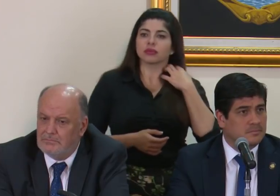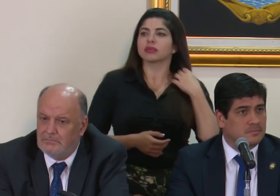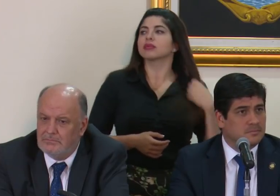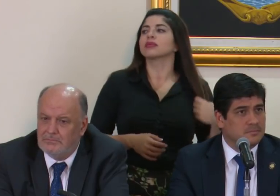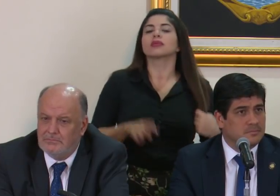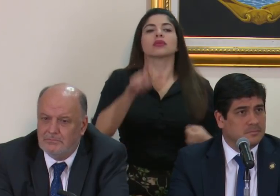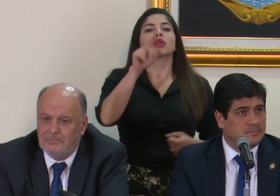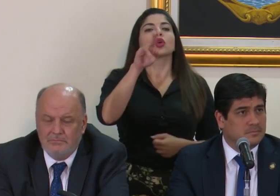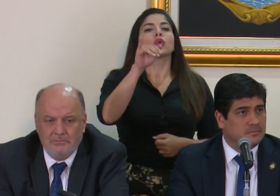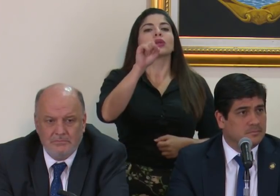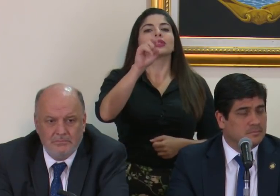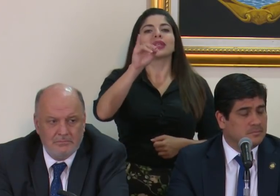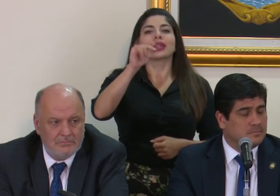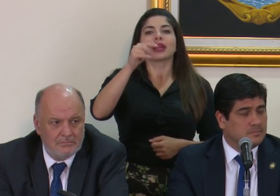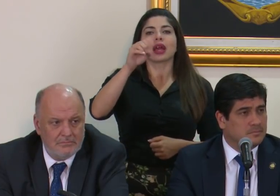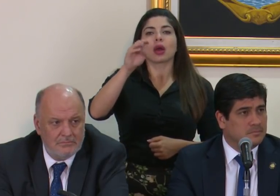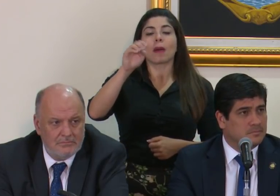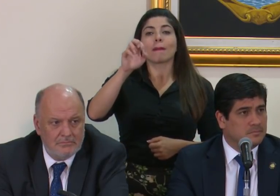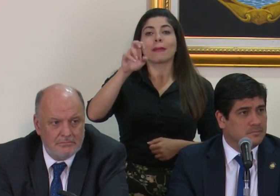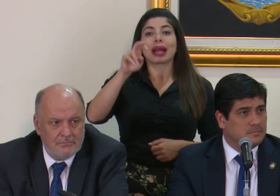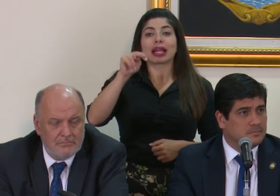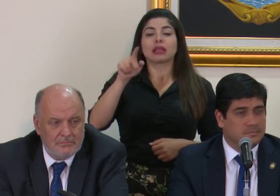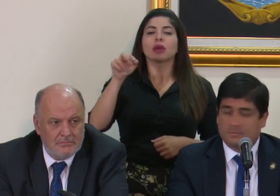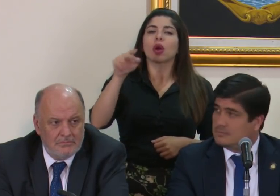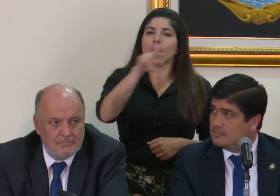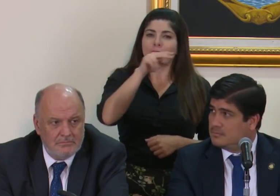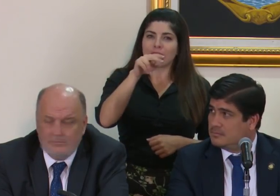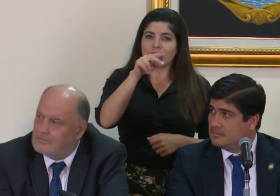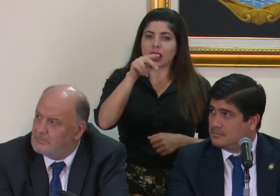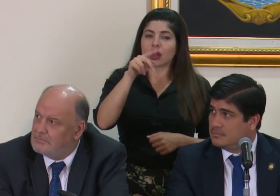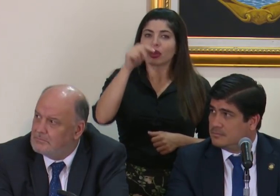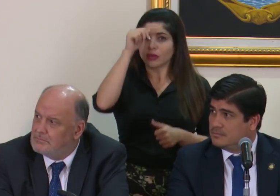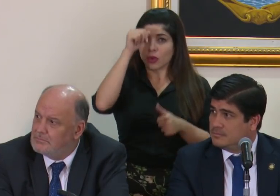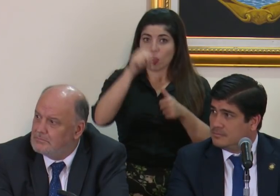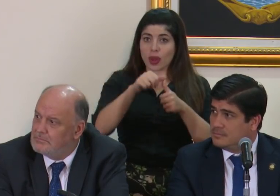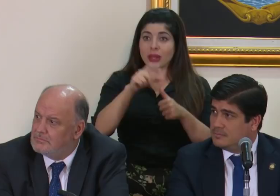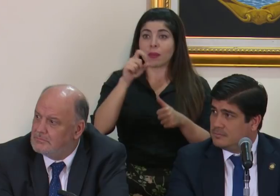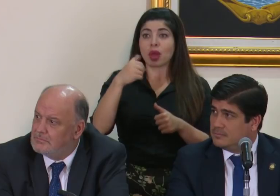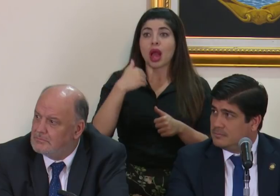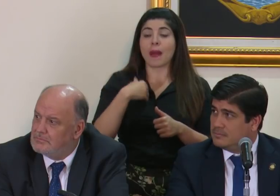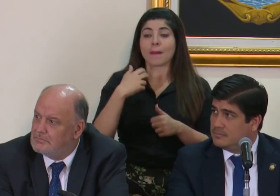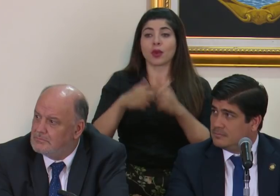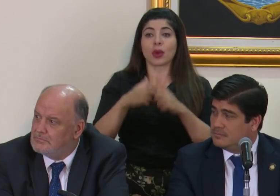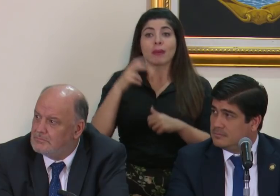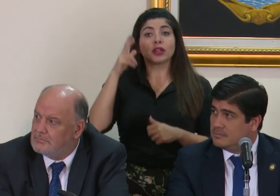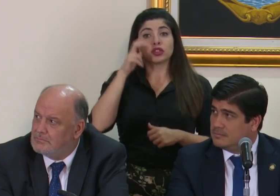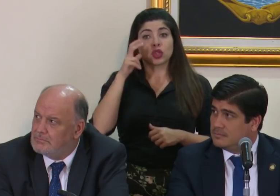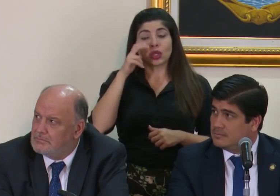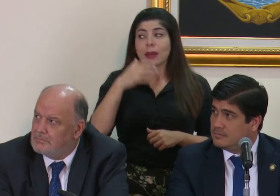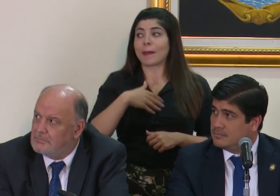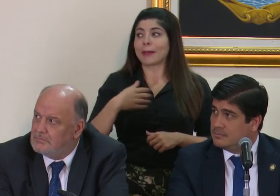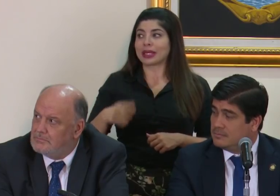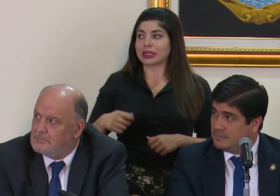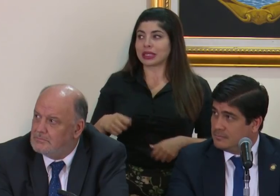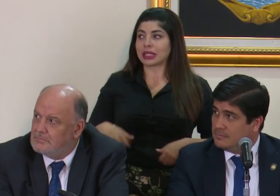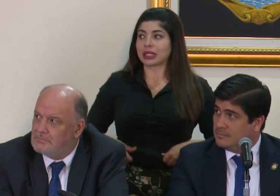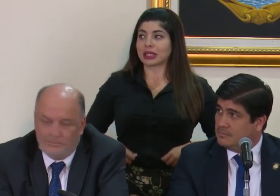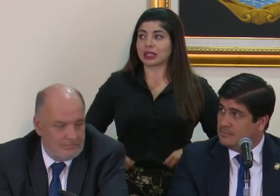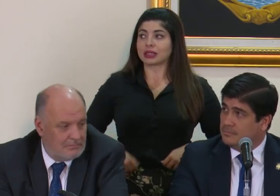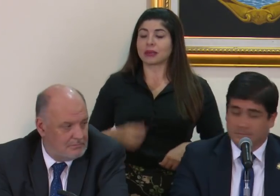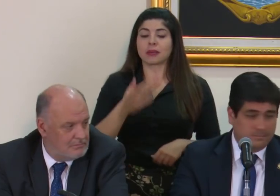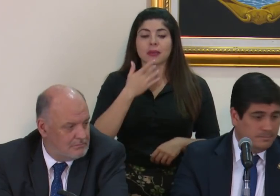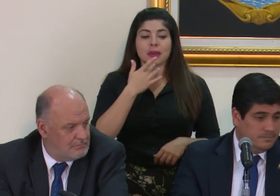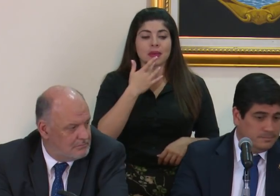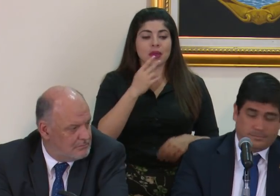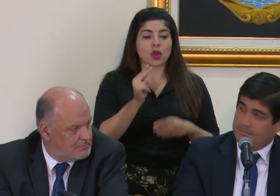Luis Diego Marín, por favor, de Colombia. Nada más, colegas, quiero precisar, porque sí tengo problemas de sonido, señor presidente, si gusta